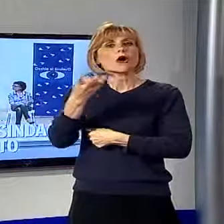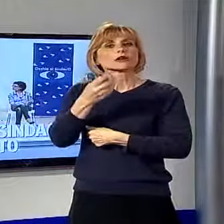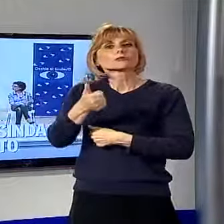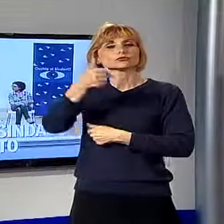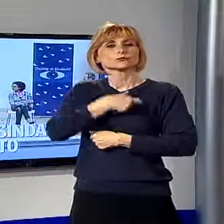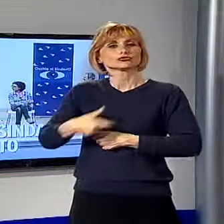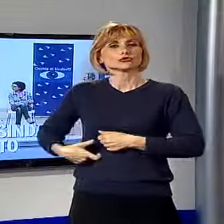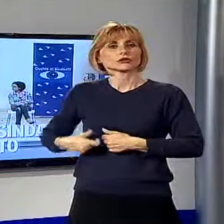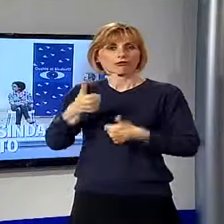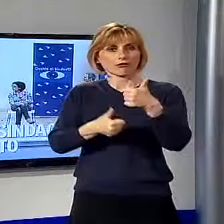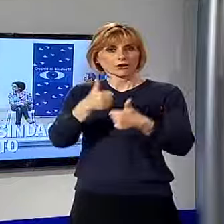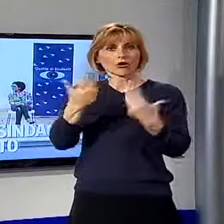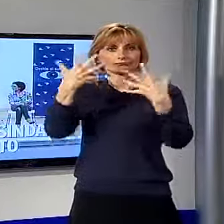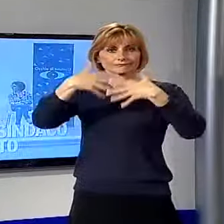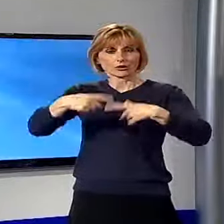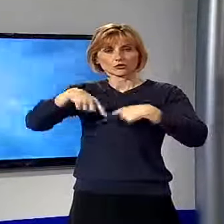organizzato da Non TV.